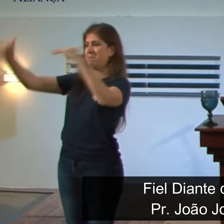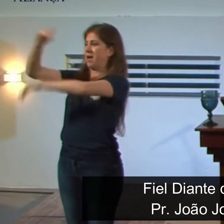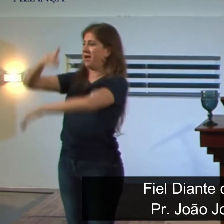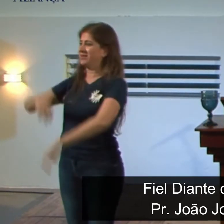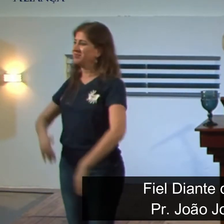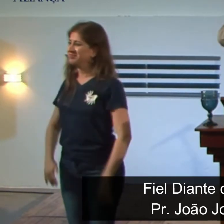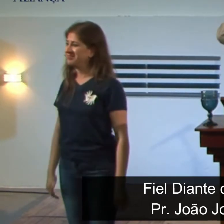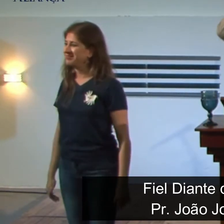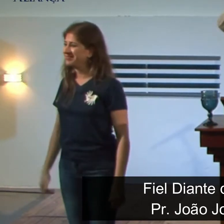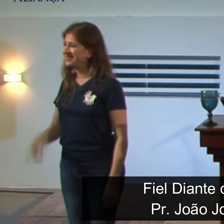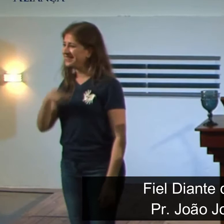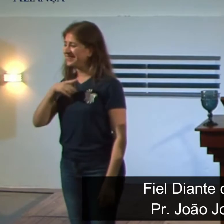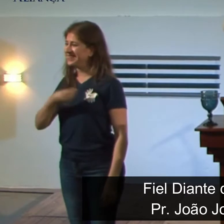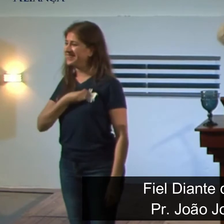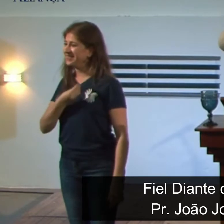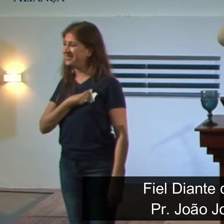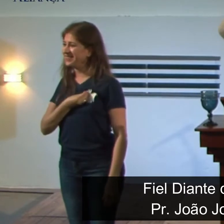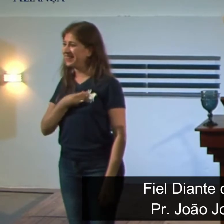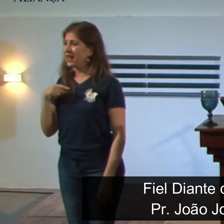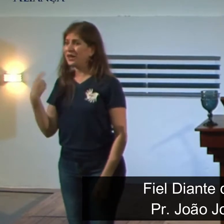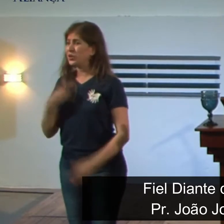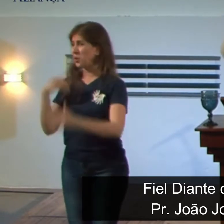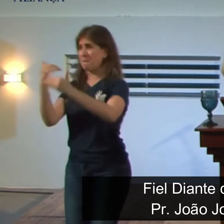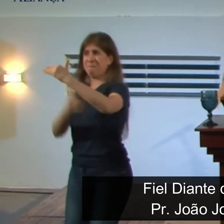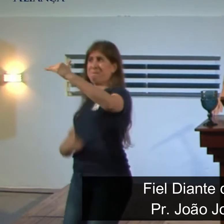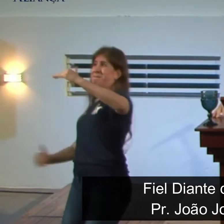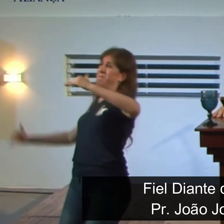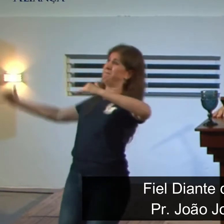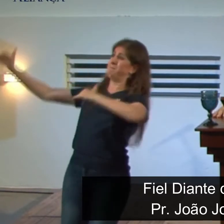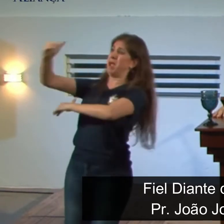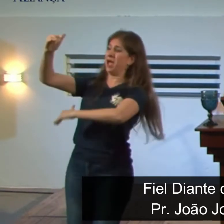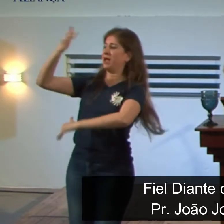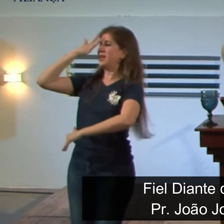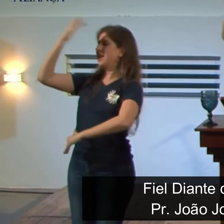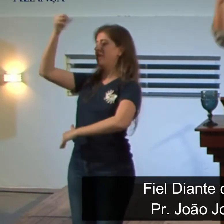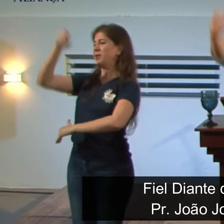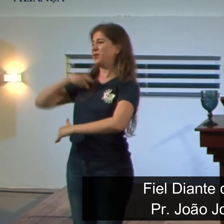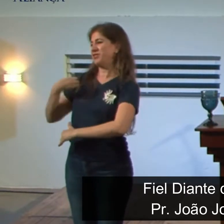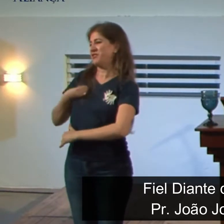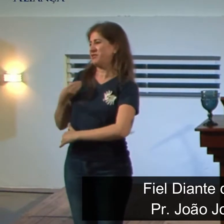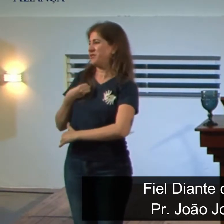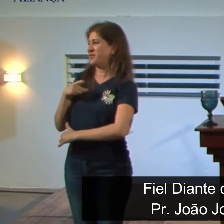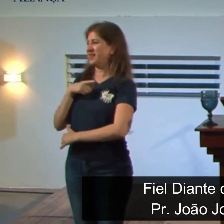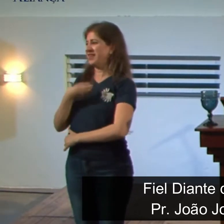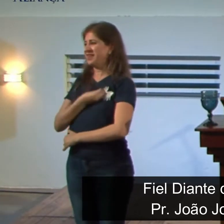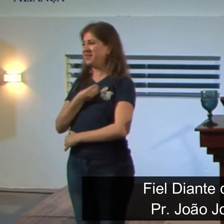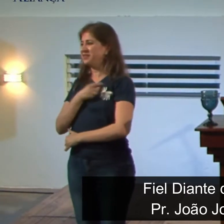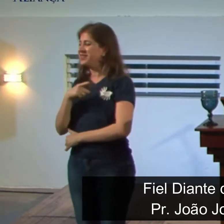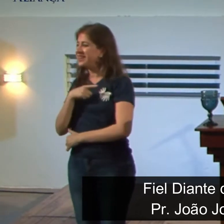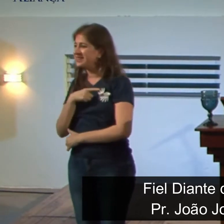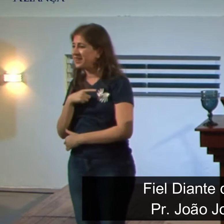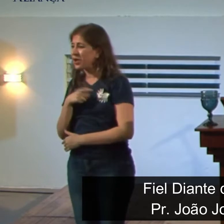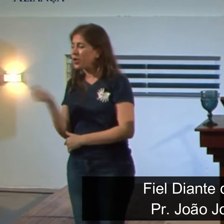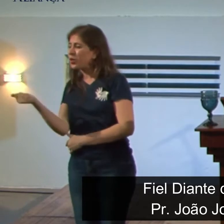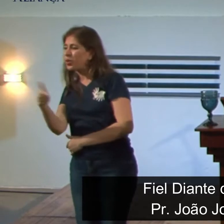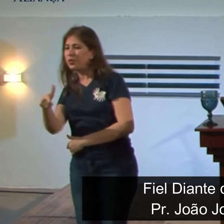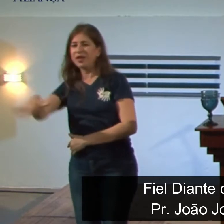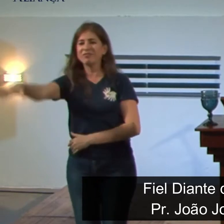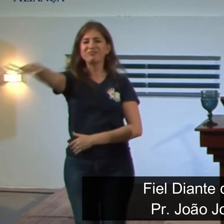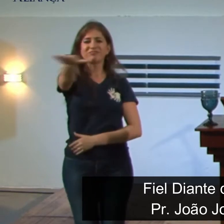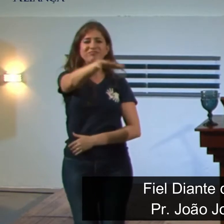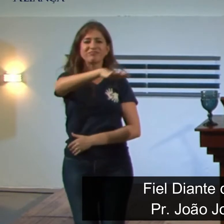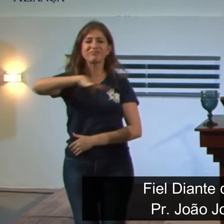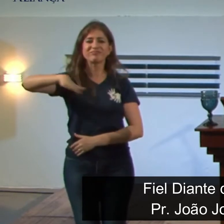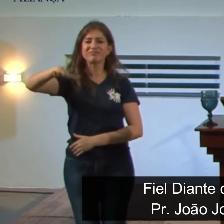era assim. Era muito longe, era muito distante a sabedoria deles, o nível de sabedoria que eles tinham com aqueles